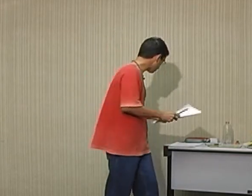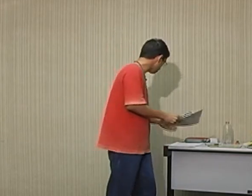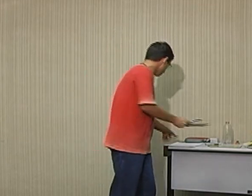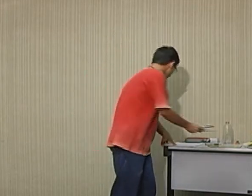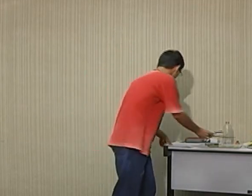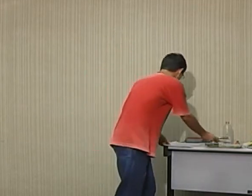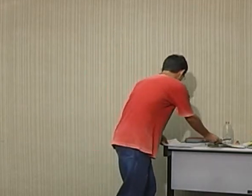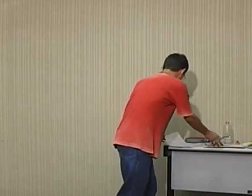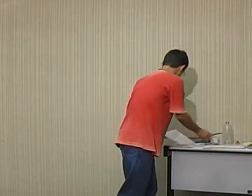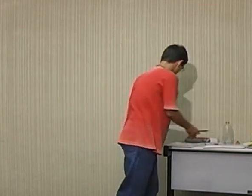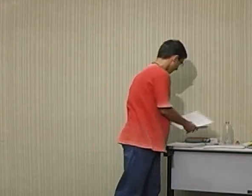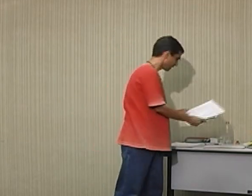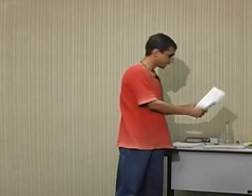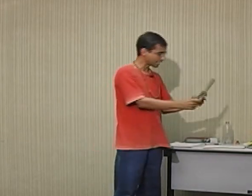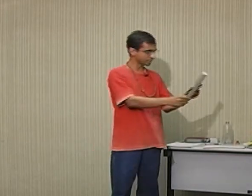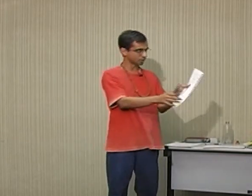o meu aqui, ó. Está aqui, ó.